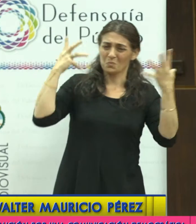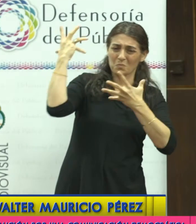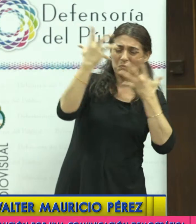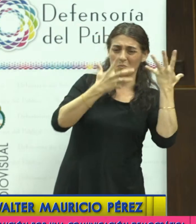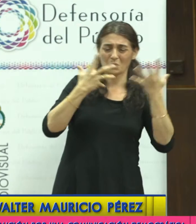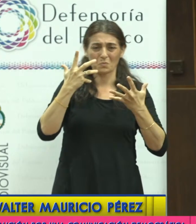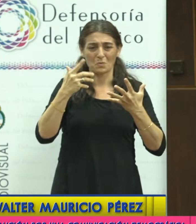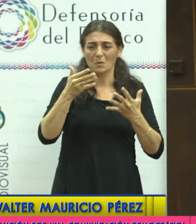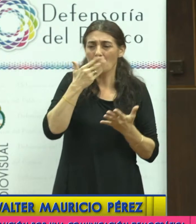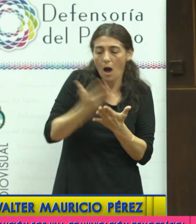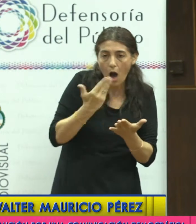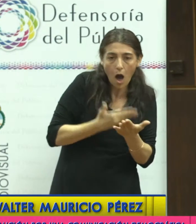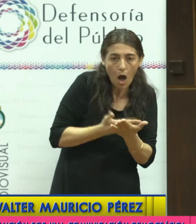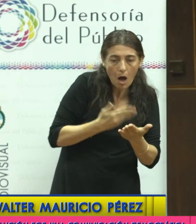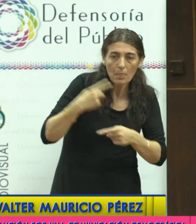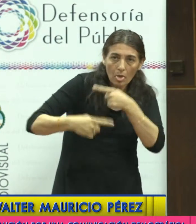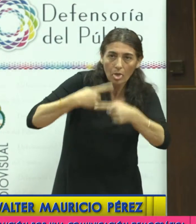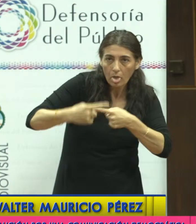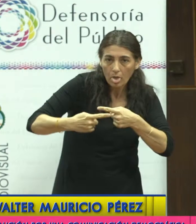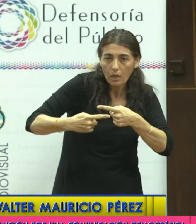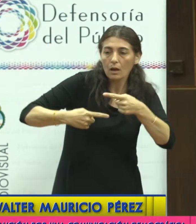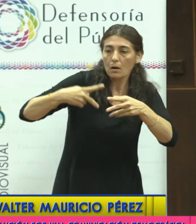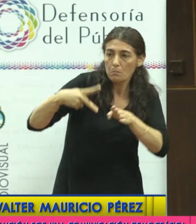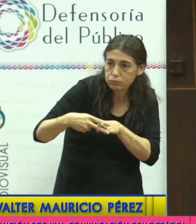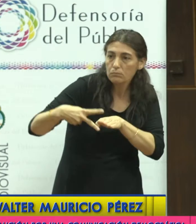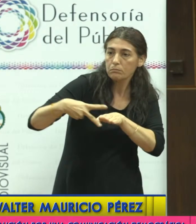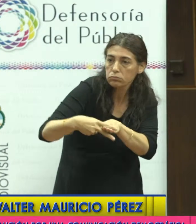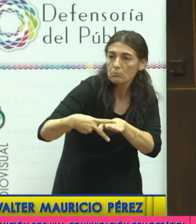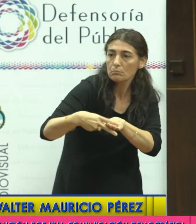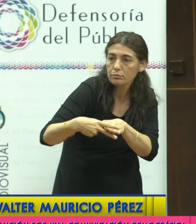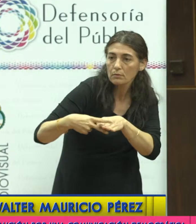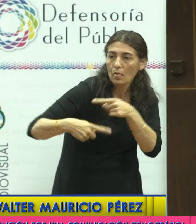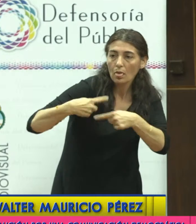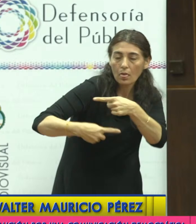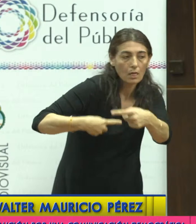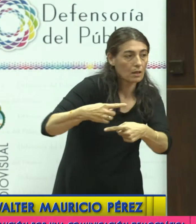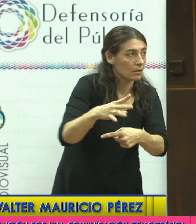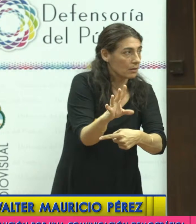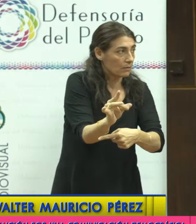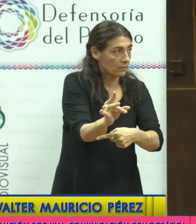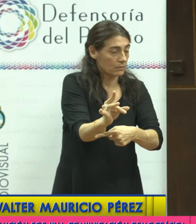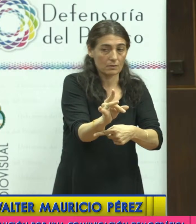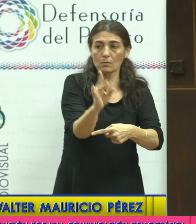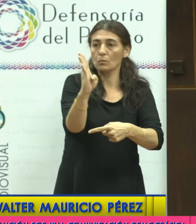burocracia, que muchas veces esa burocracia, en gran parte de esa burocracia, no está